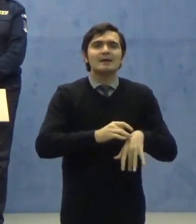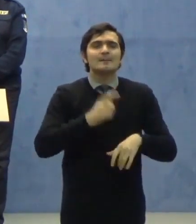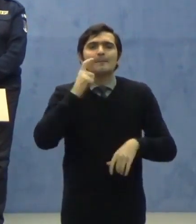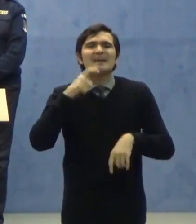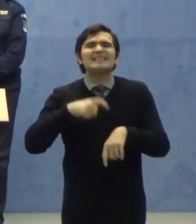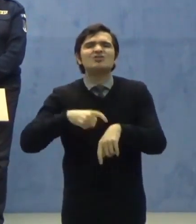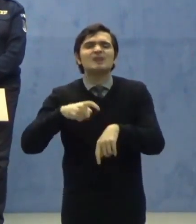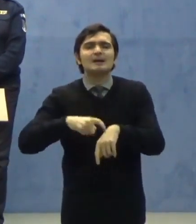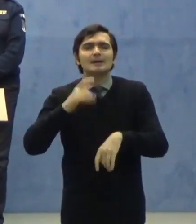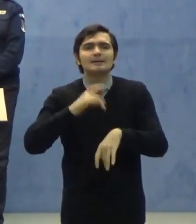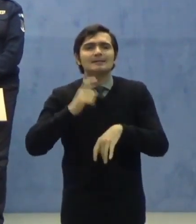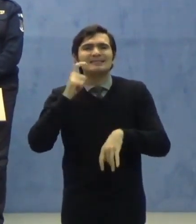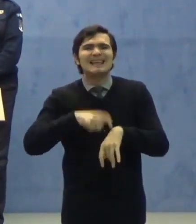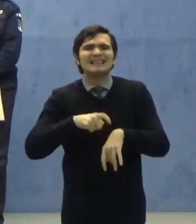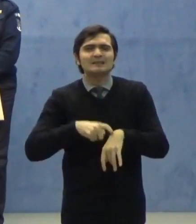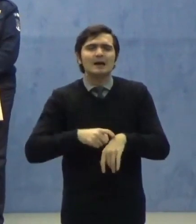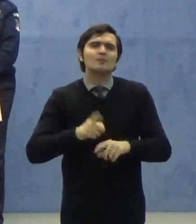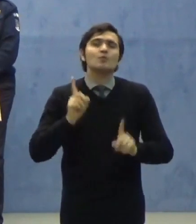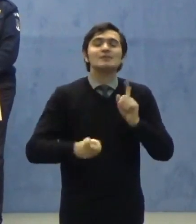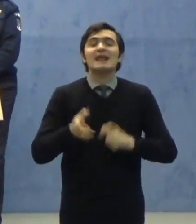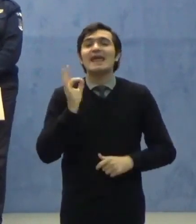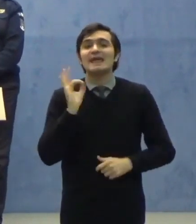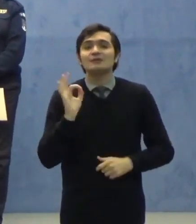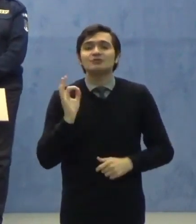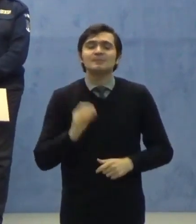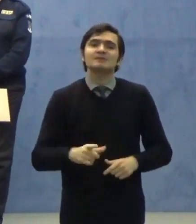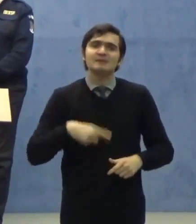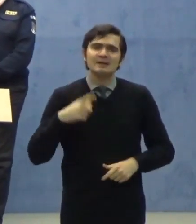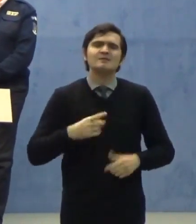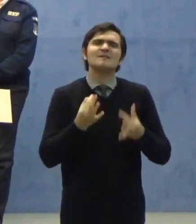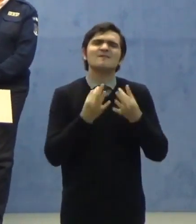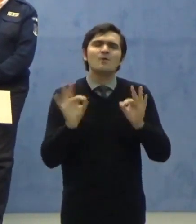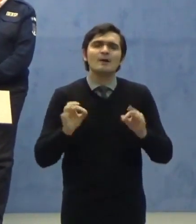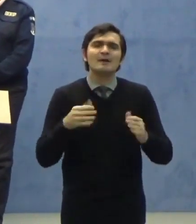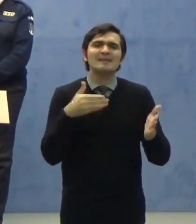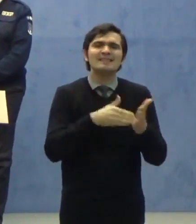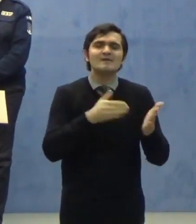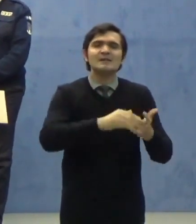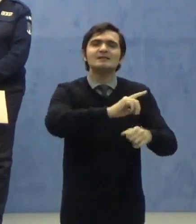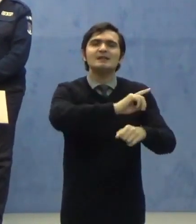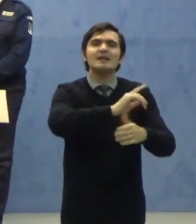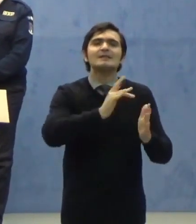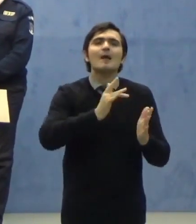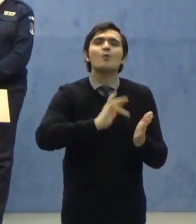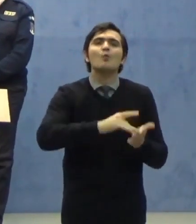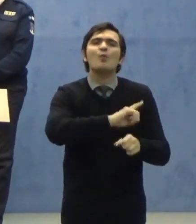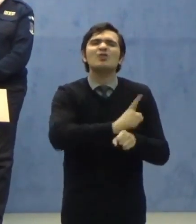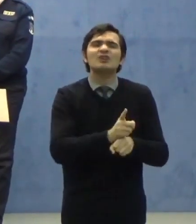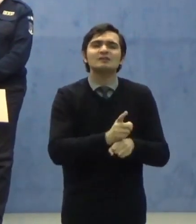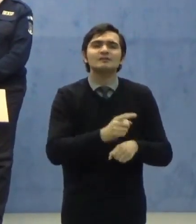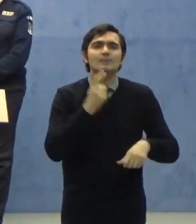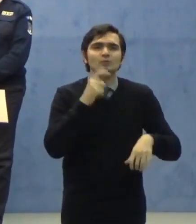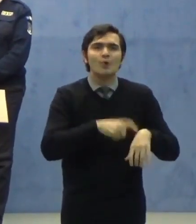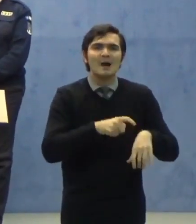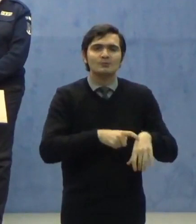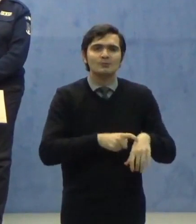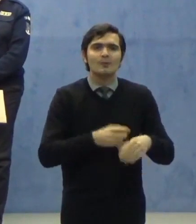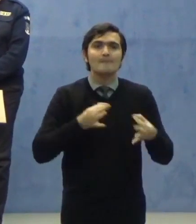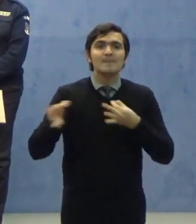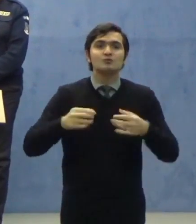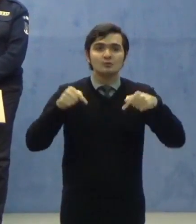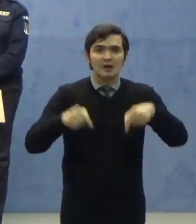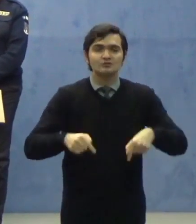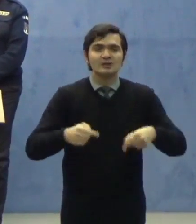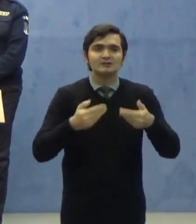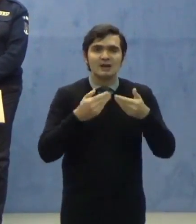Prin excepție sunt permise intervențiile stomatologice de urgență. Măsura se aplică începând